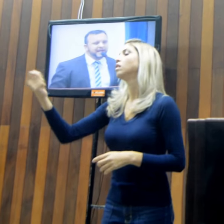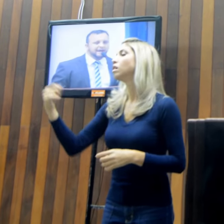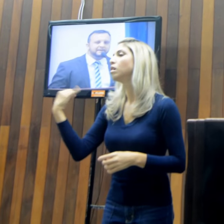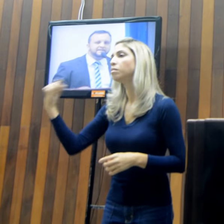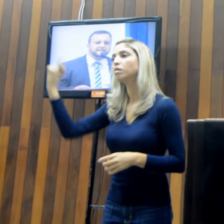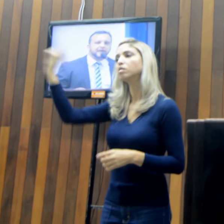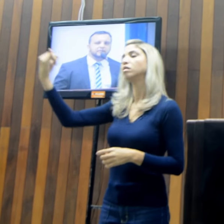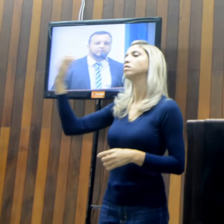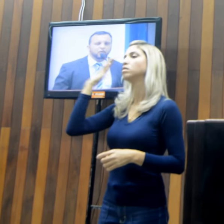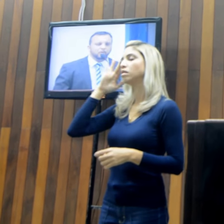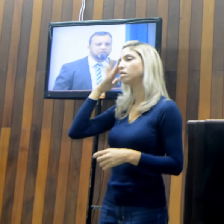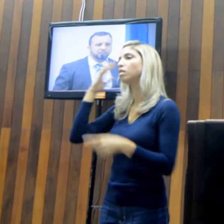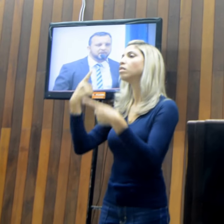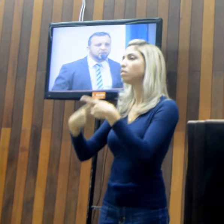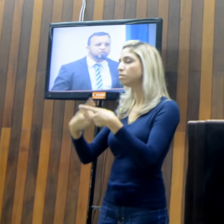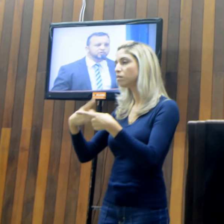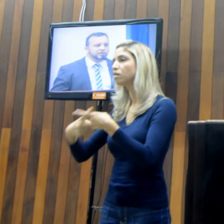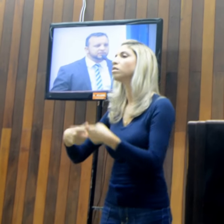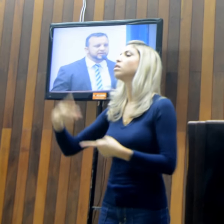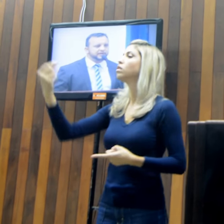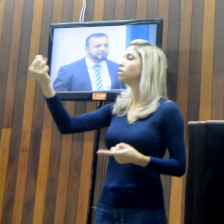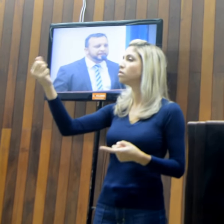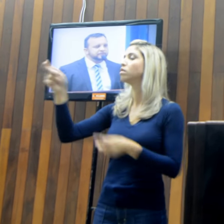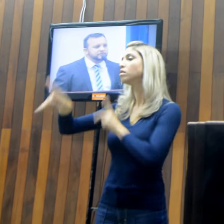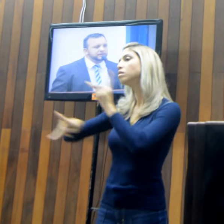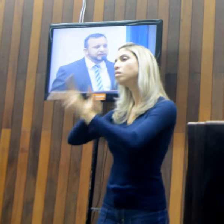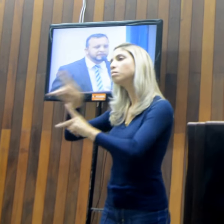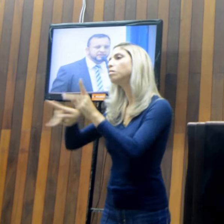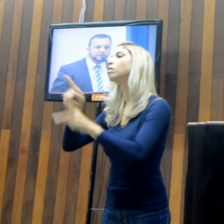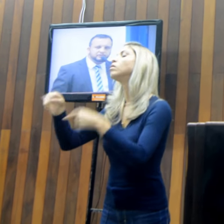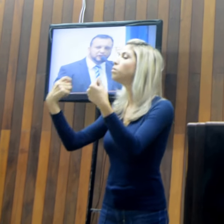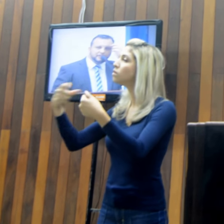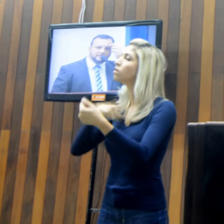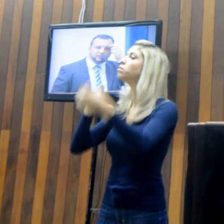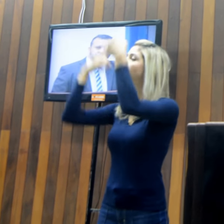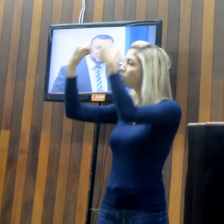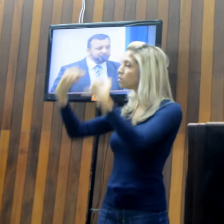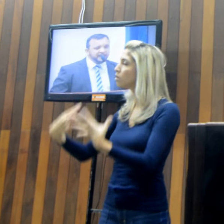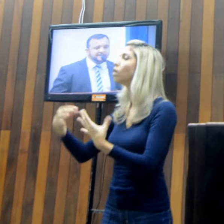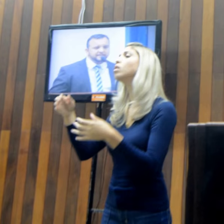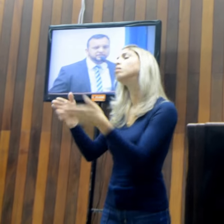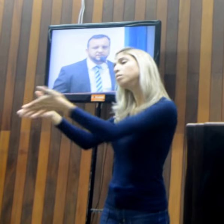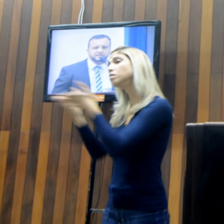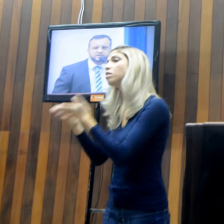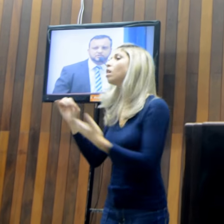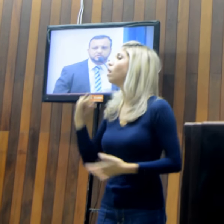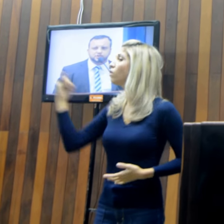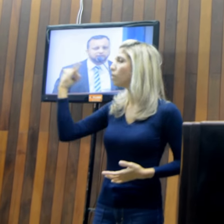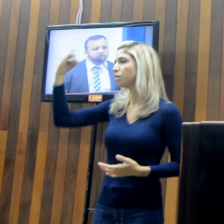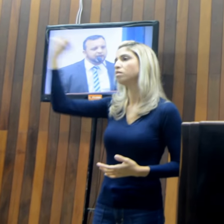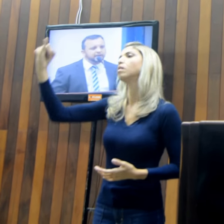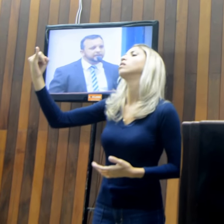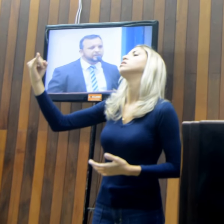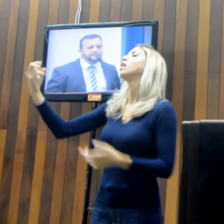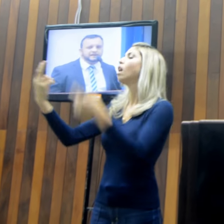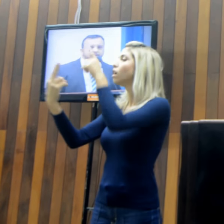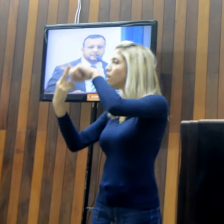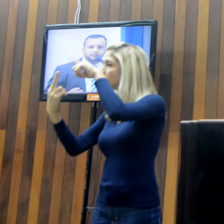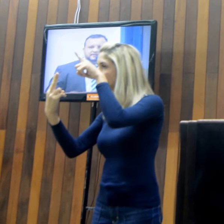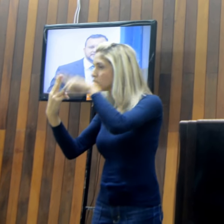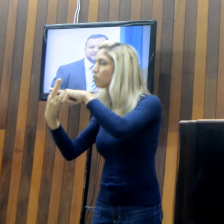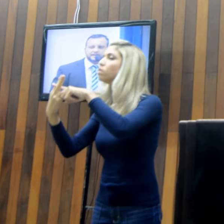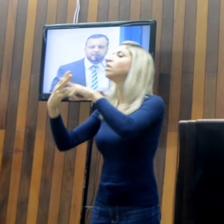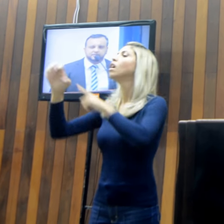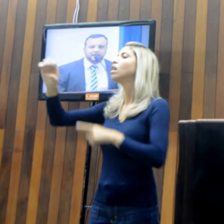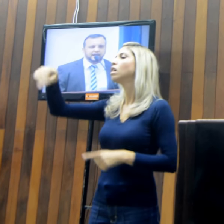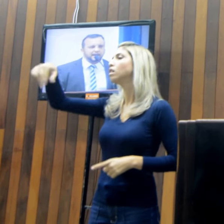amenizar o povo com os nossos requerimentos, pedindo informações a essas duas instituições, a Enel e a